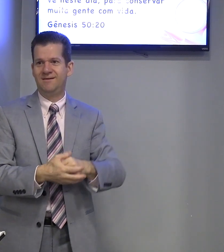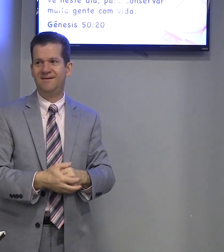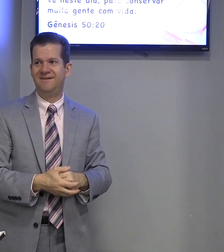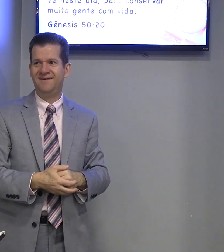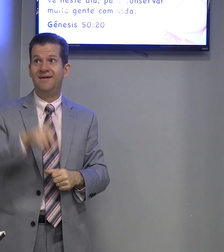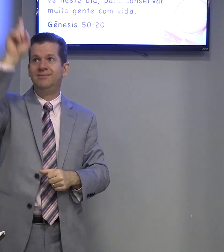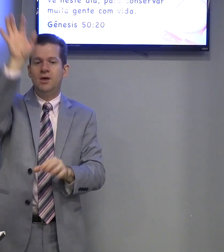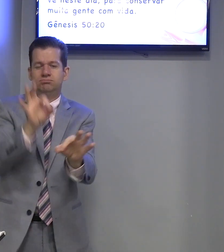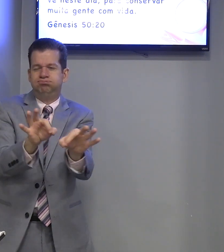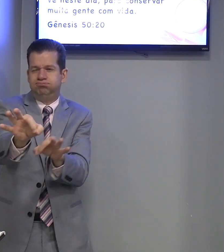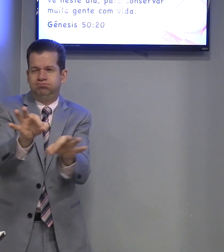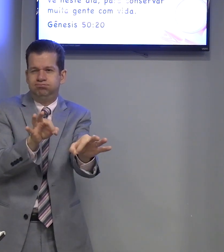Deu?